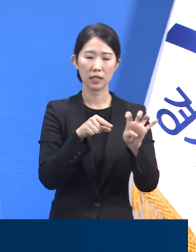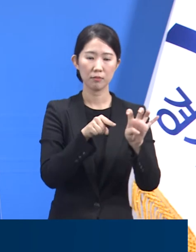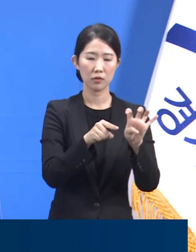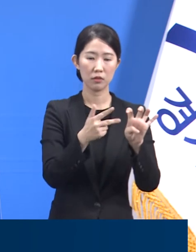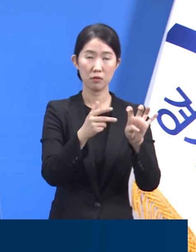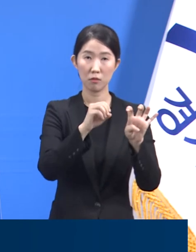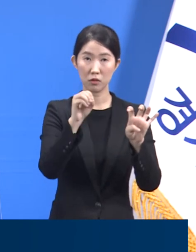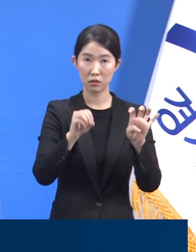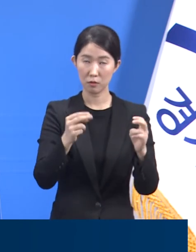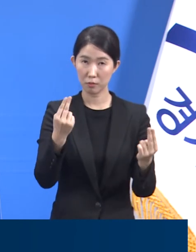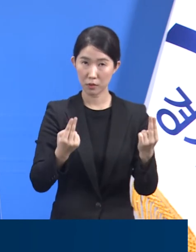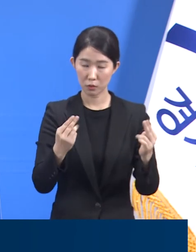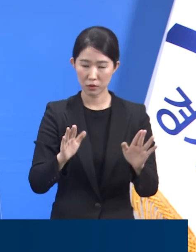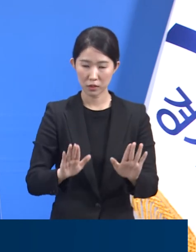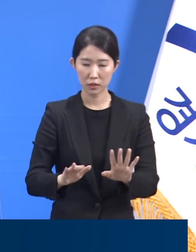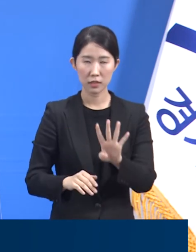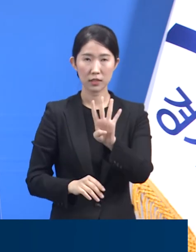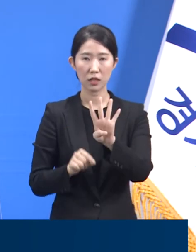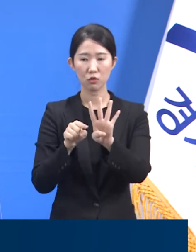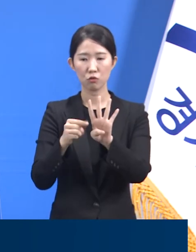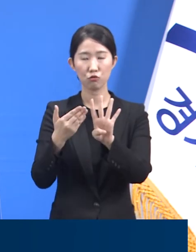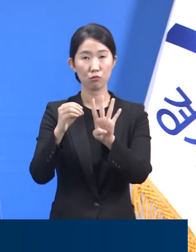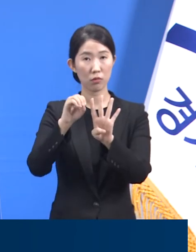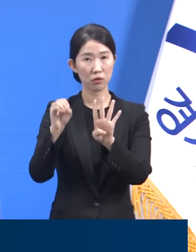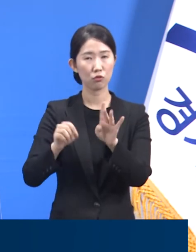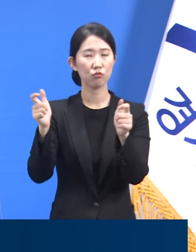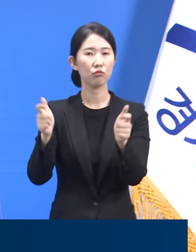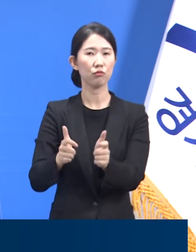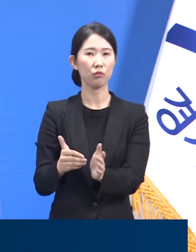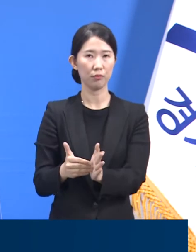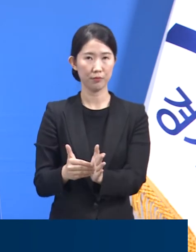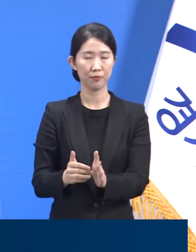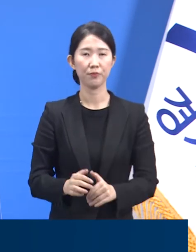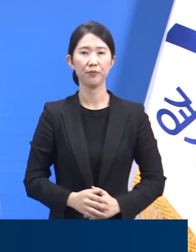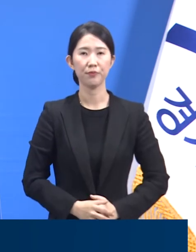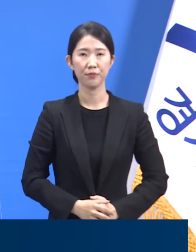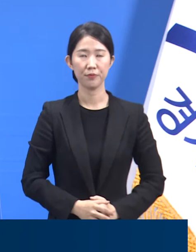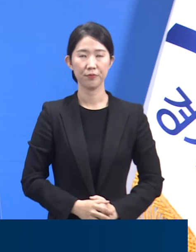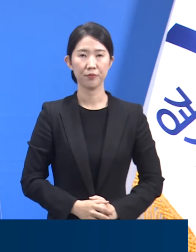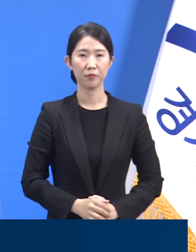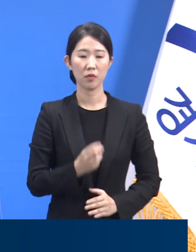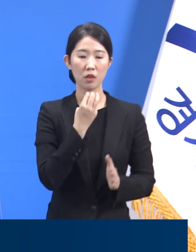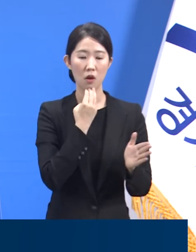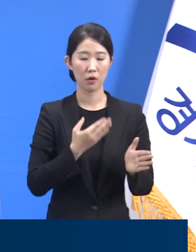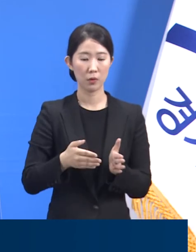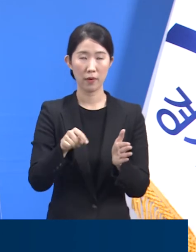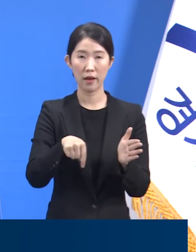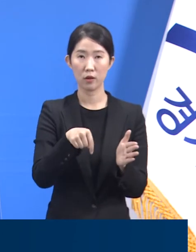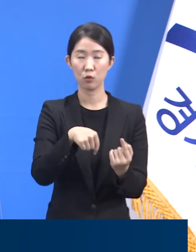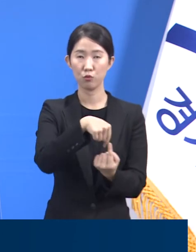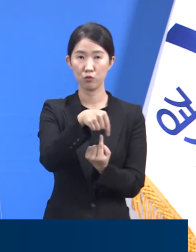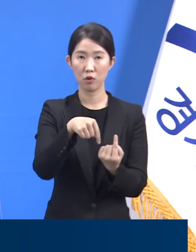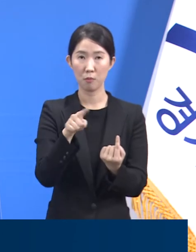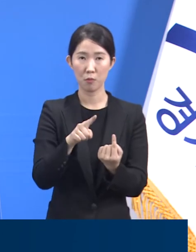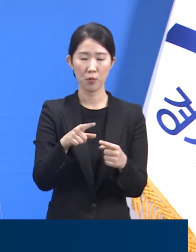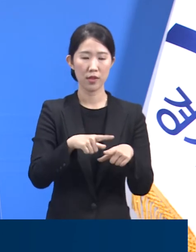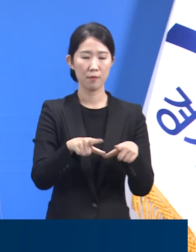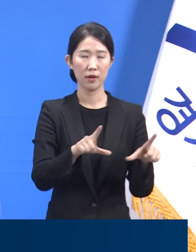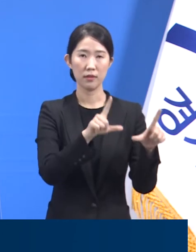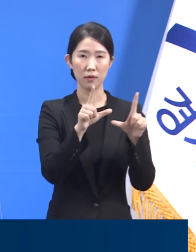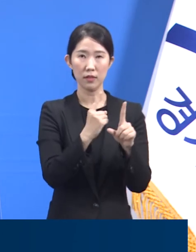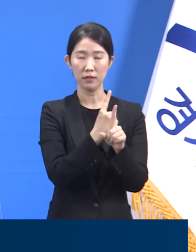4.9%포인트 감소한 결과입니다. 도가 운용하는 8개의 일반